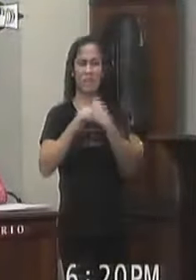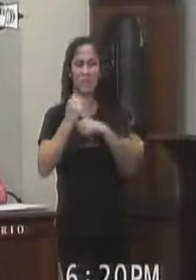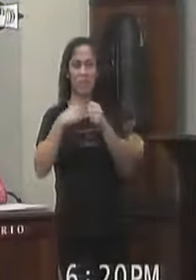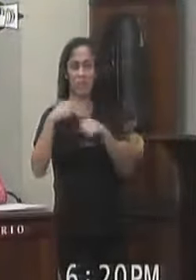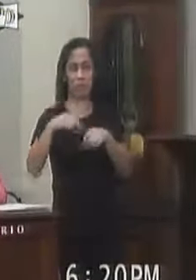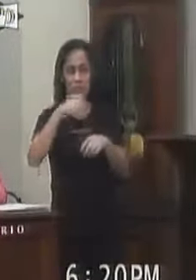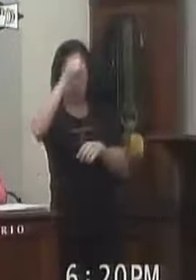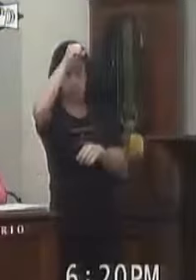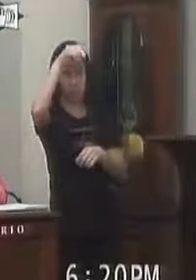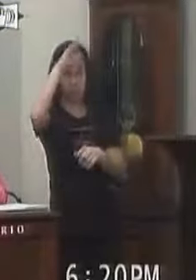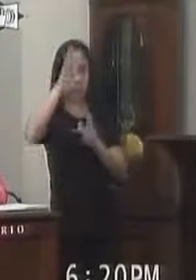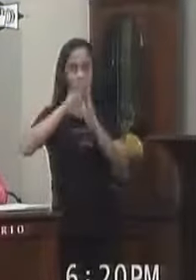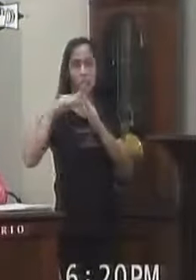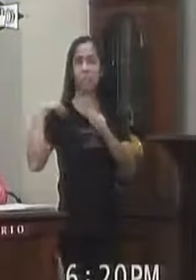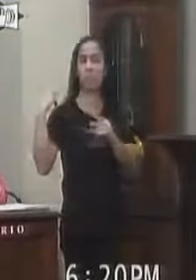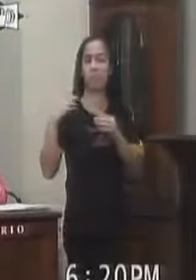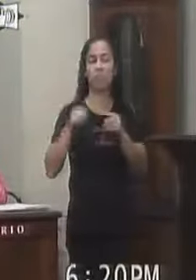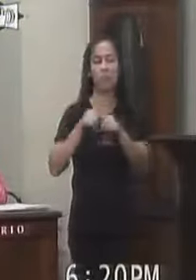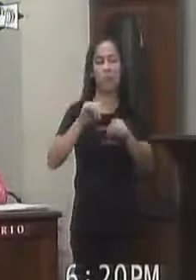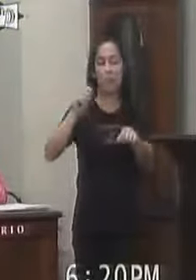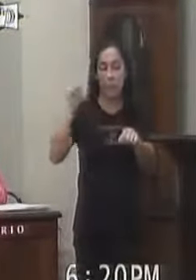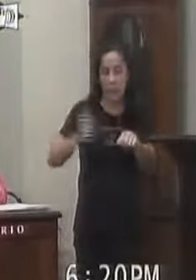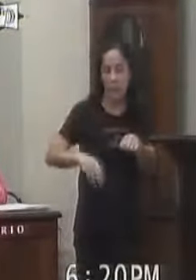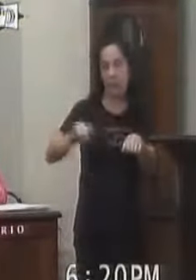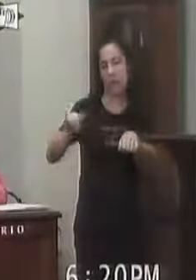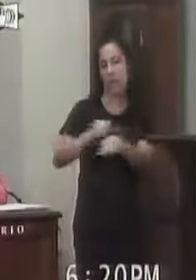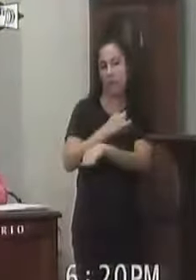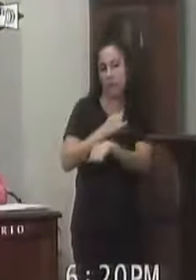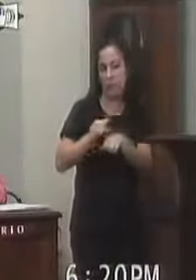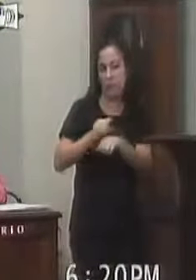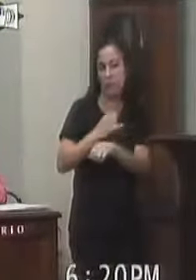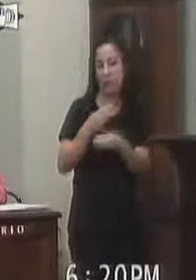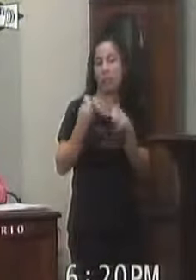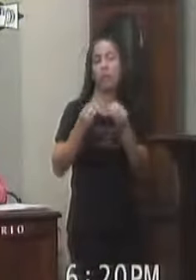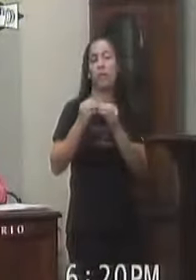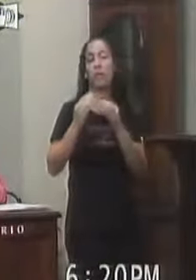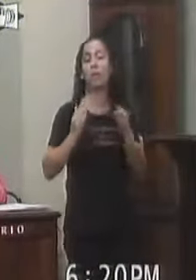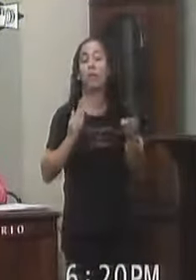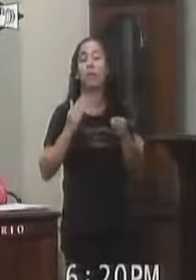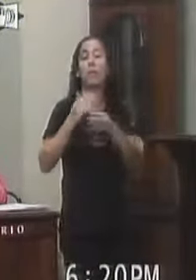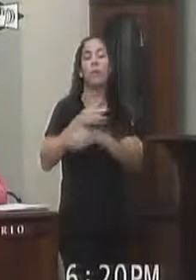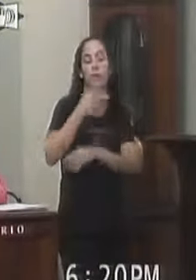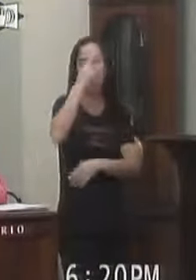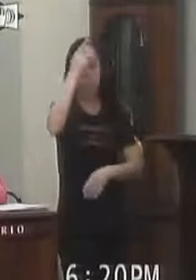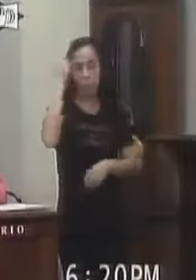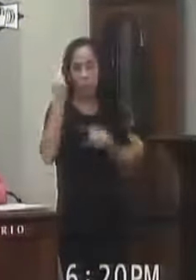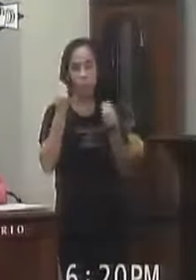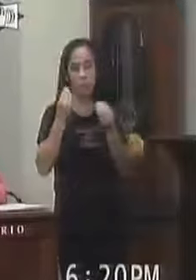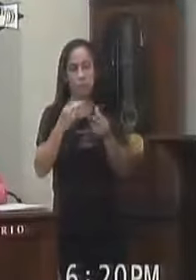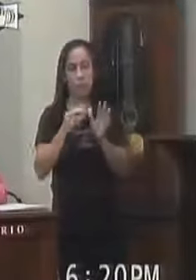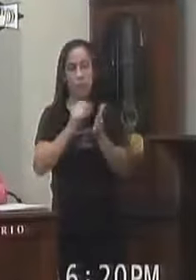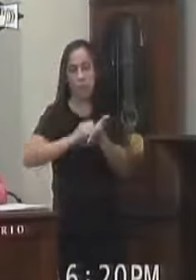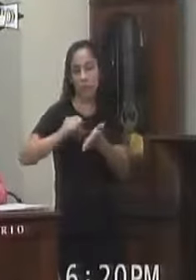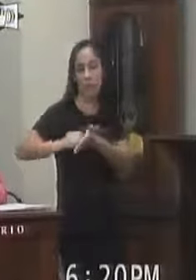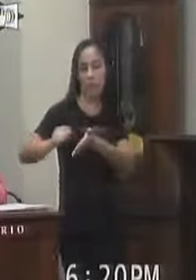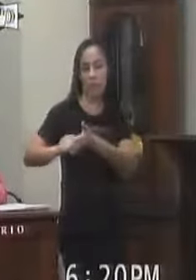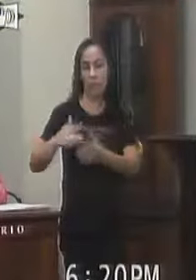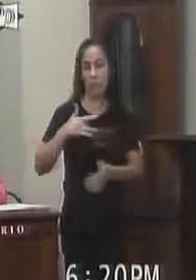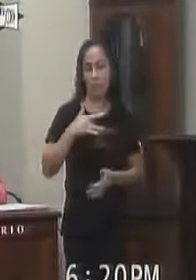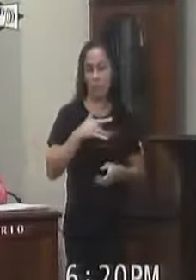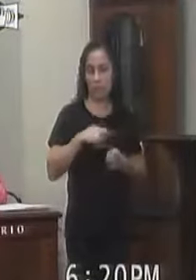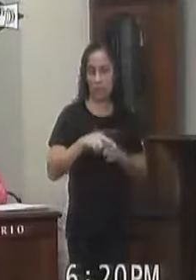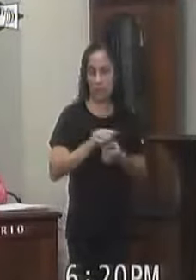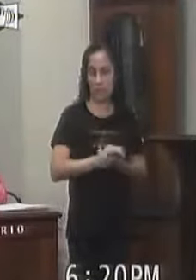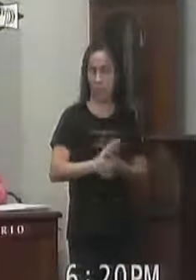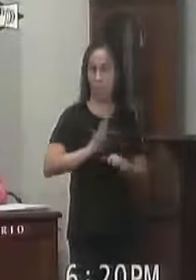pública De forma a ampliar A possibilidade De controle popular Mediante garantia De acesso aos cidadãos Por registro público Na área de saúde